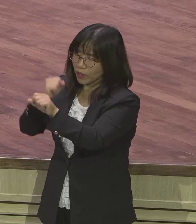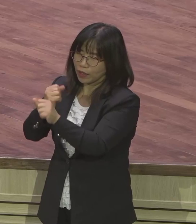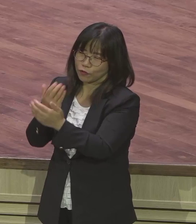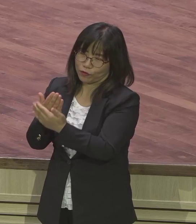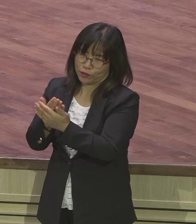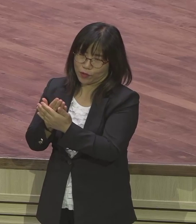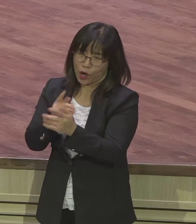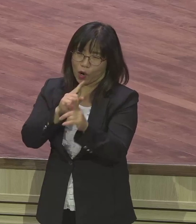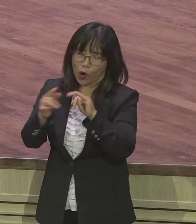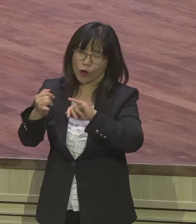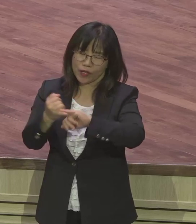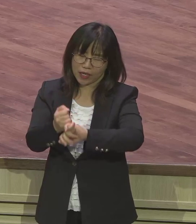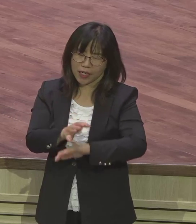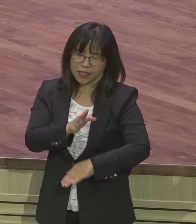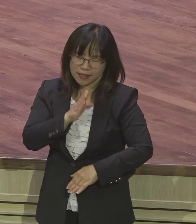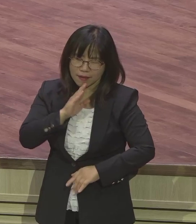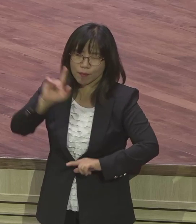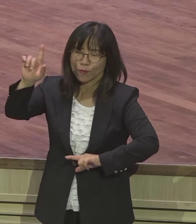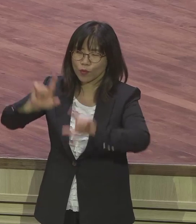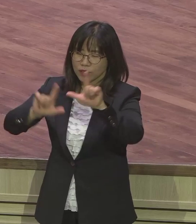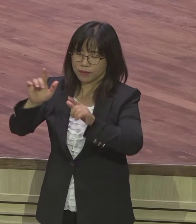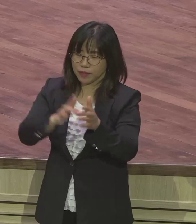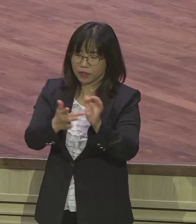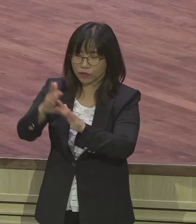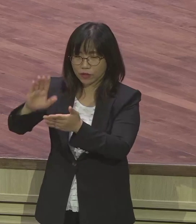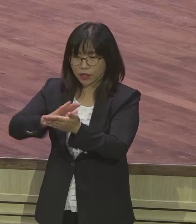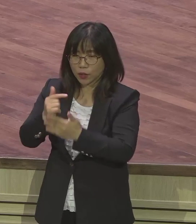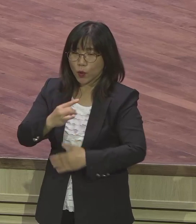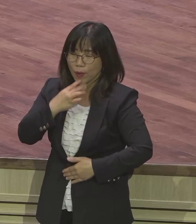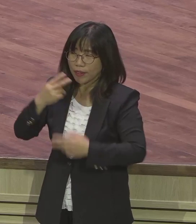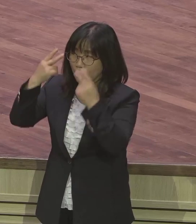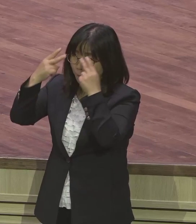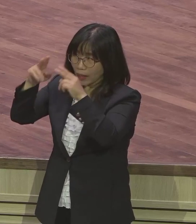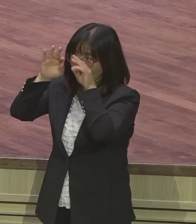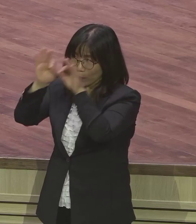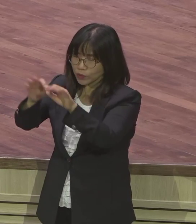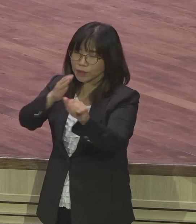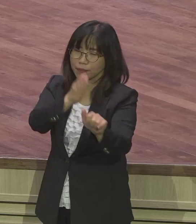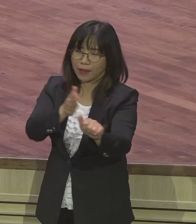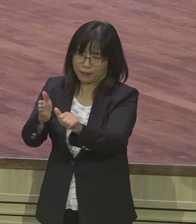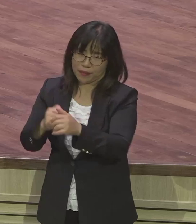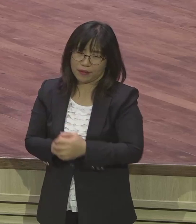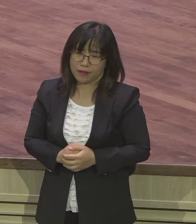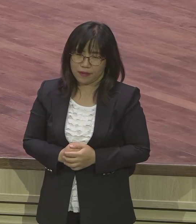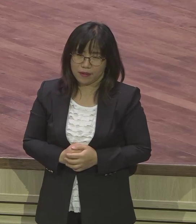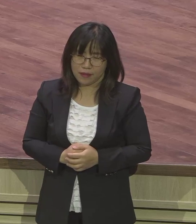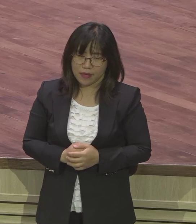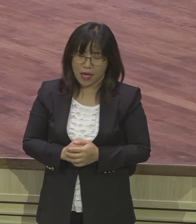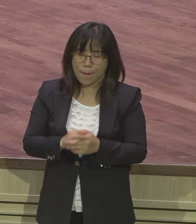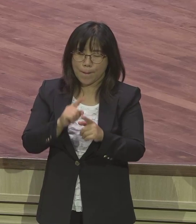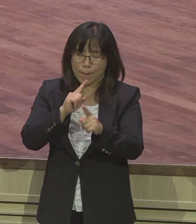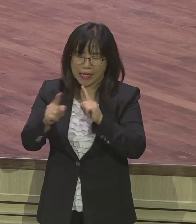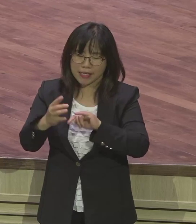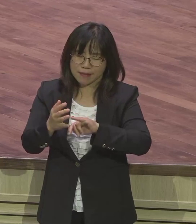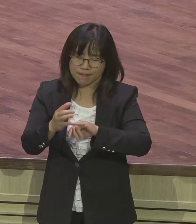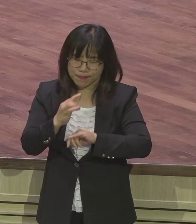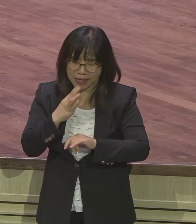예수의 기도만 바라보시기 바랍니다 이 말은 말씀만 잡아라는 거예요 말씀